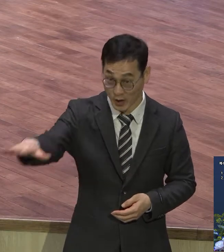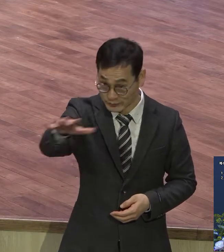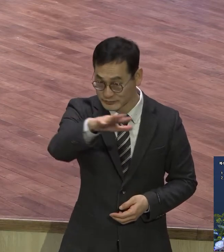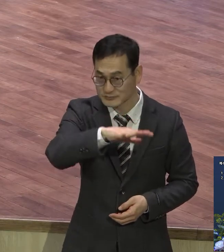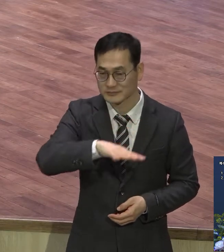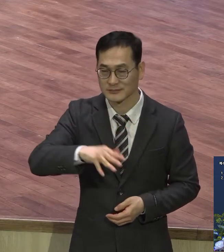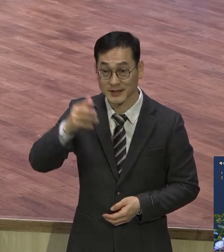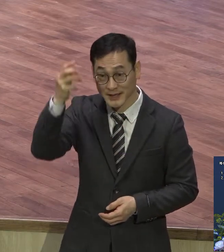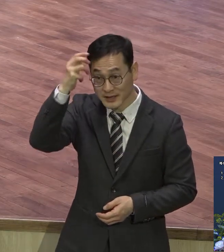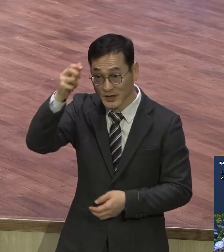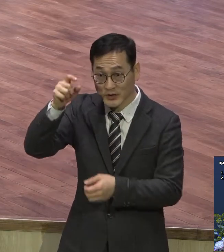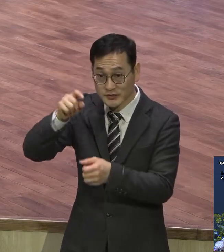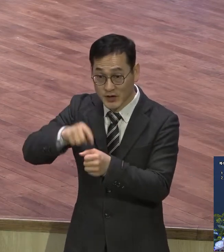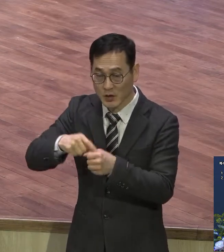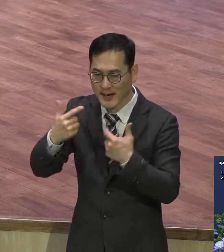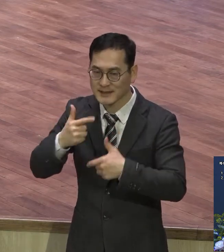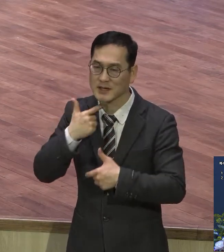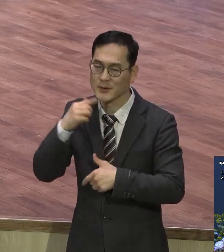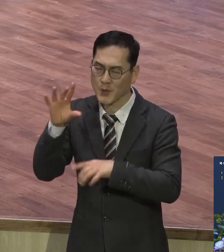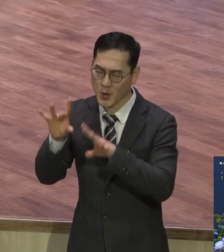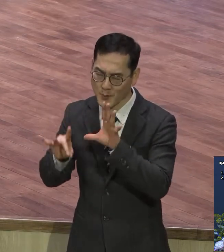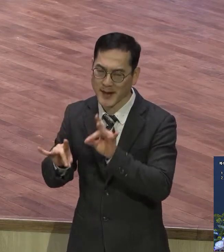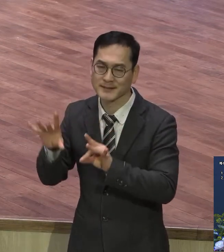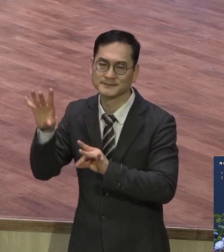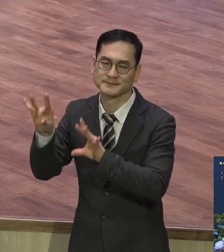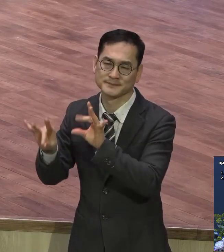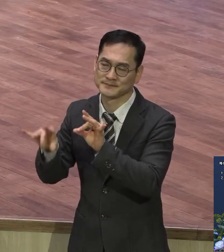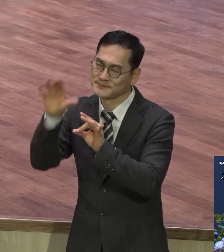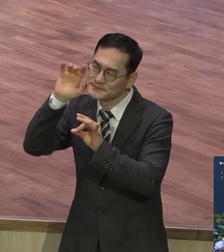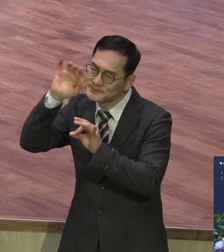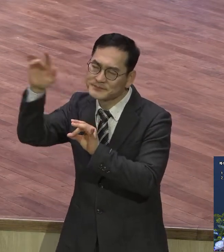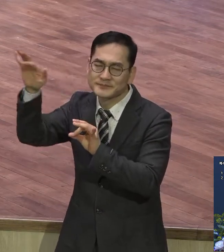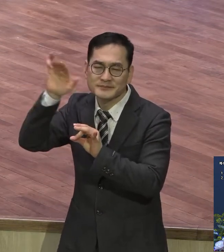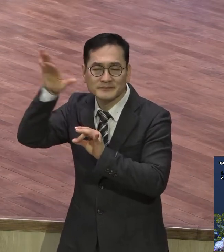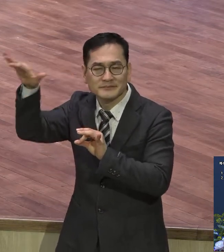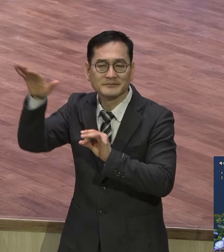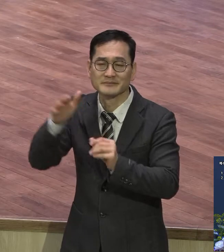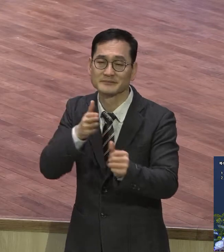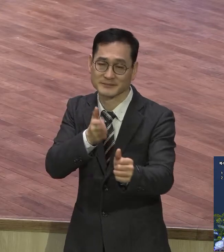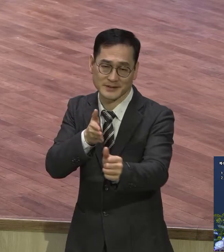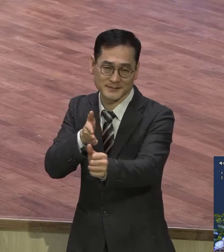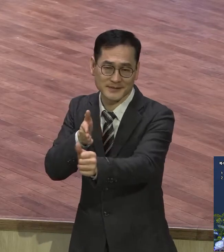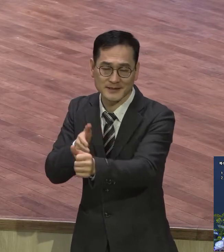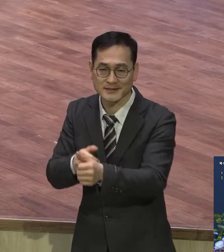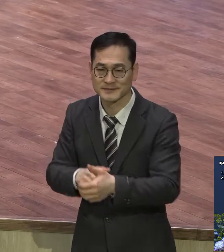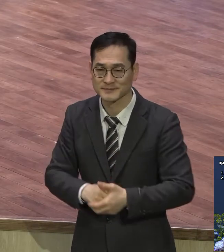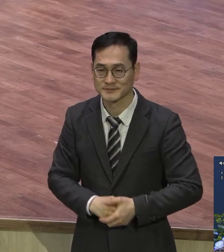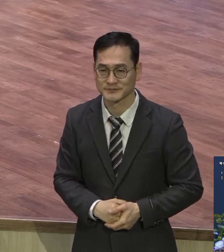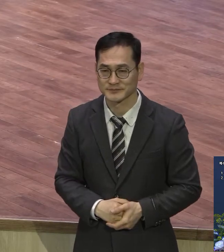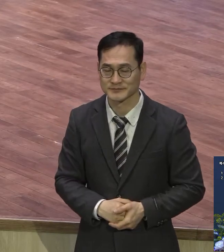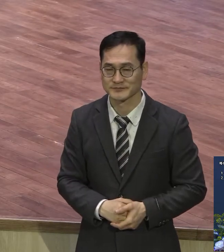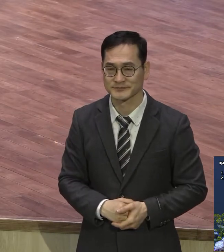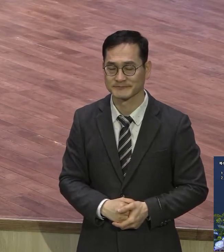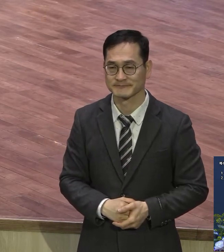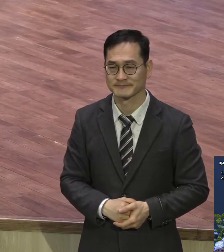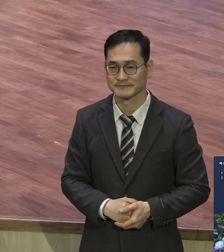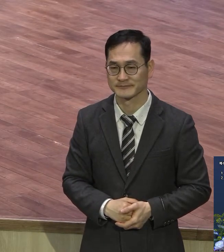늘 목마름과 주림이기 바랍니다 말씀을 그리워 그의 건강한